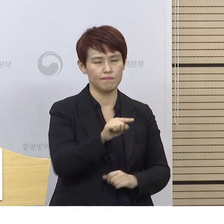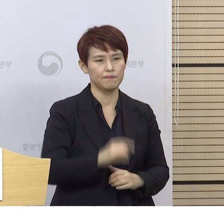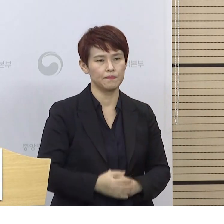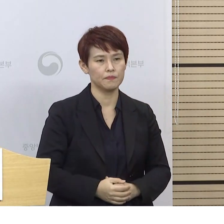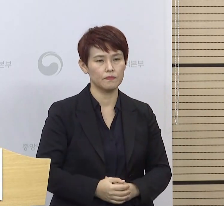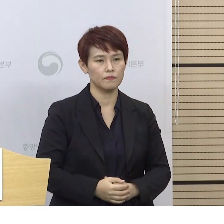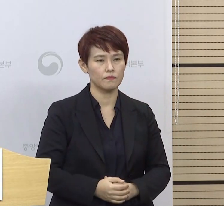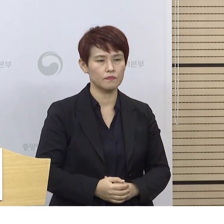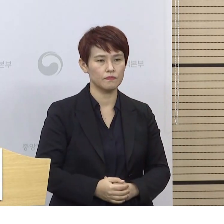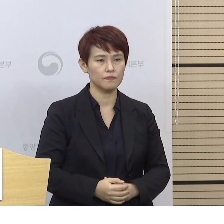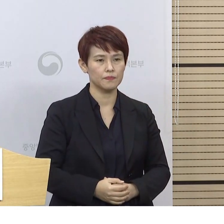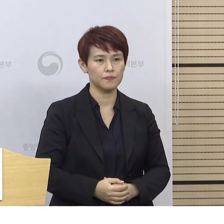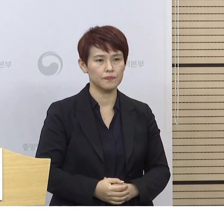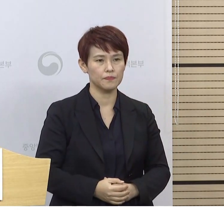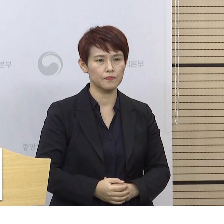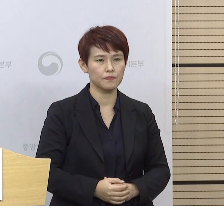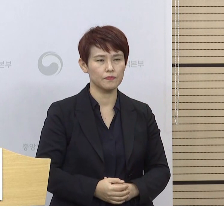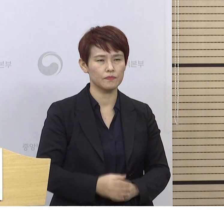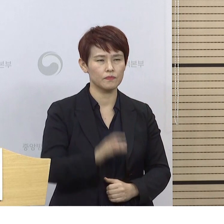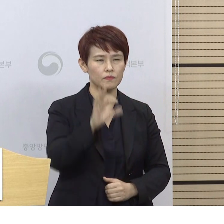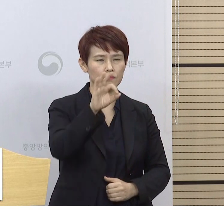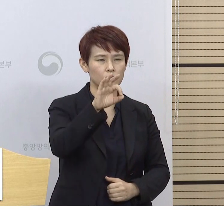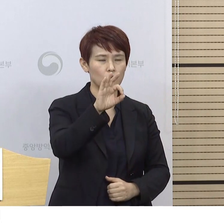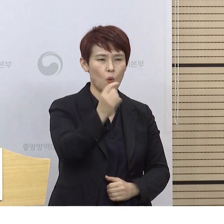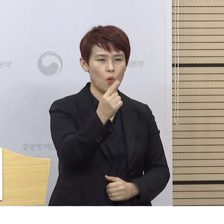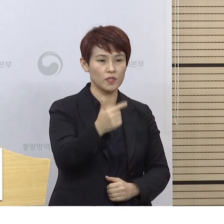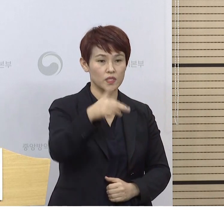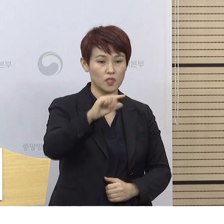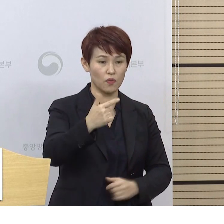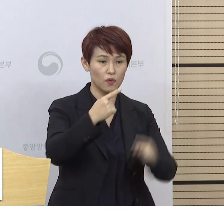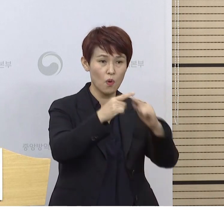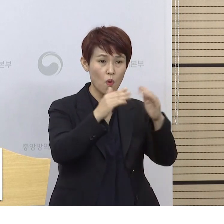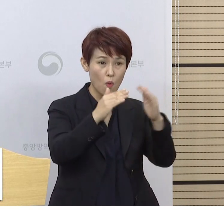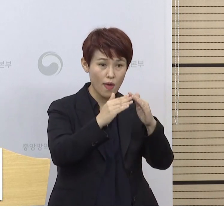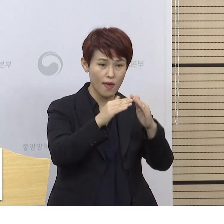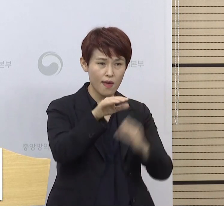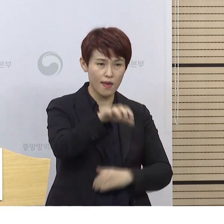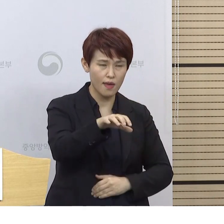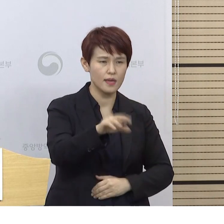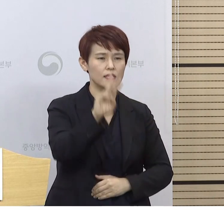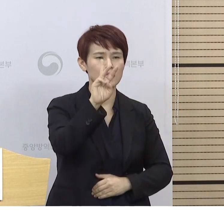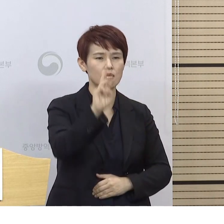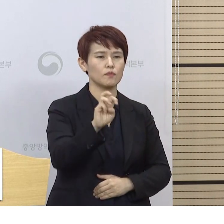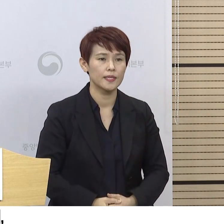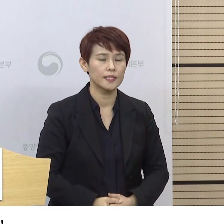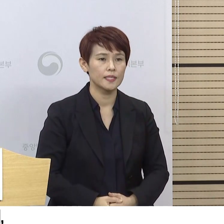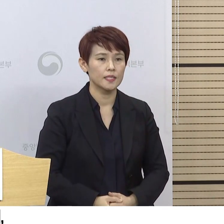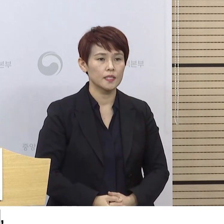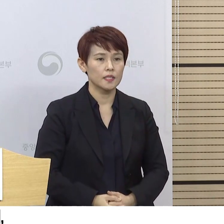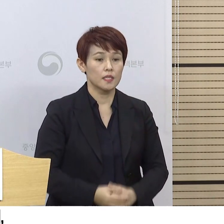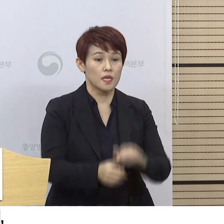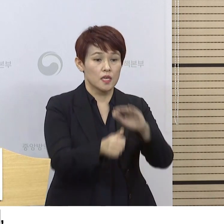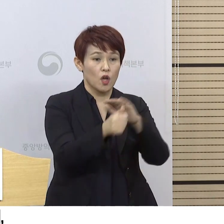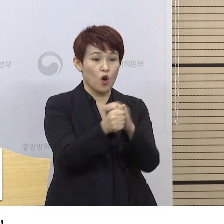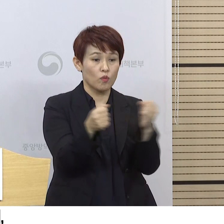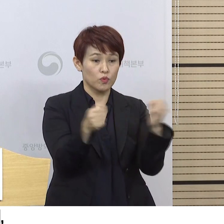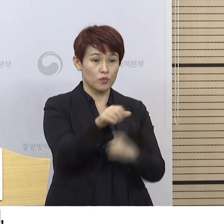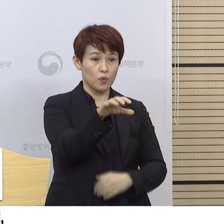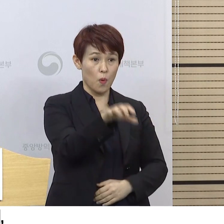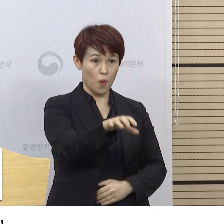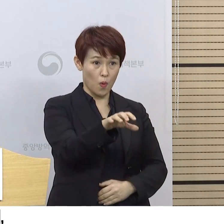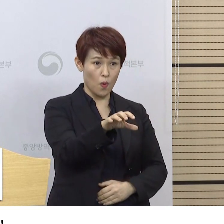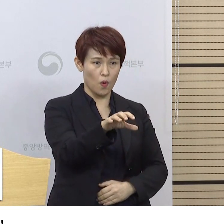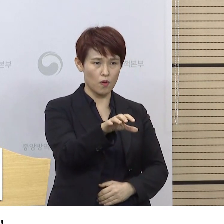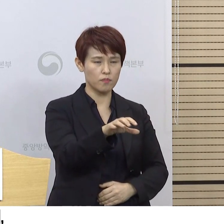동래구에 소재하고 있는 온천교회 관련 사례가 32명입니다. 경북 지역에서는